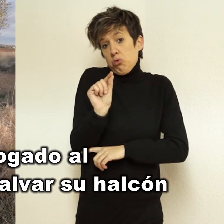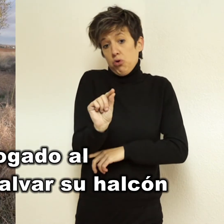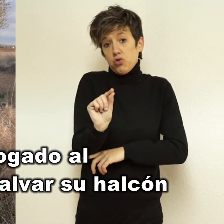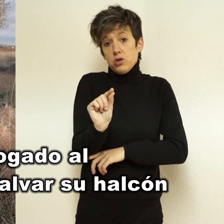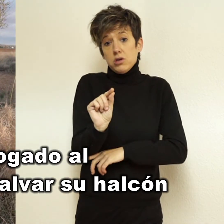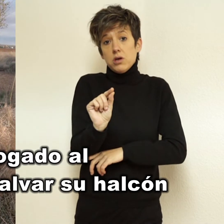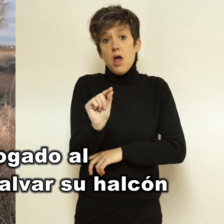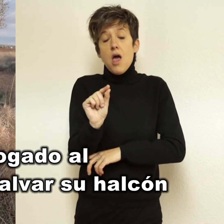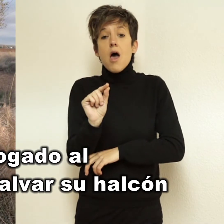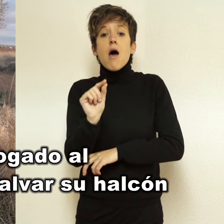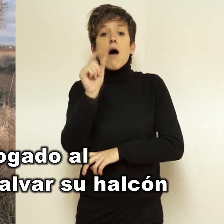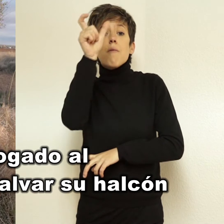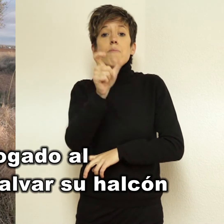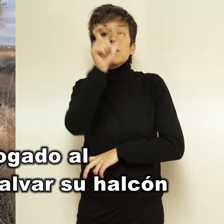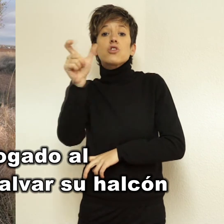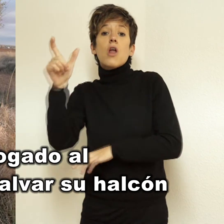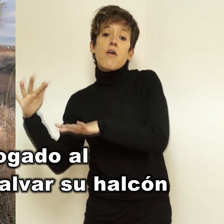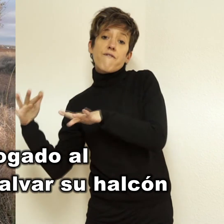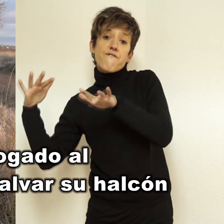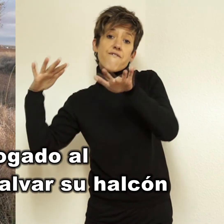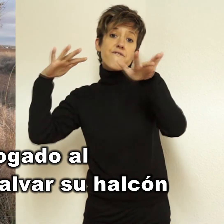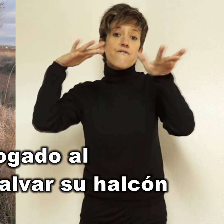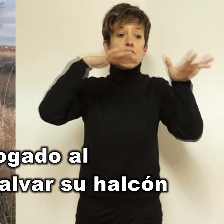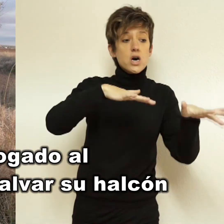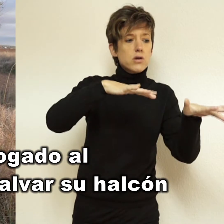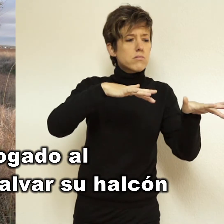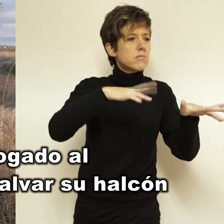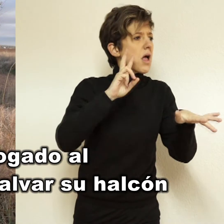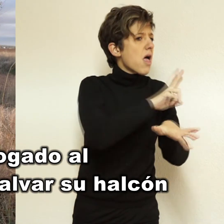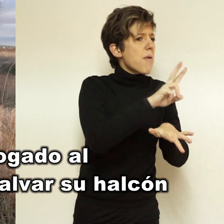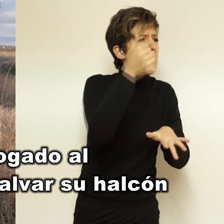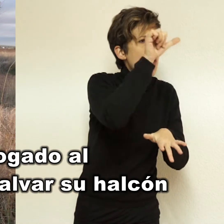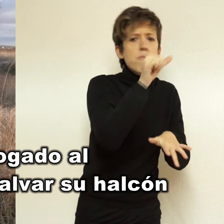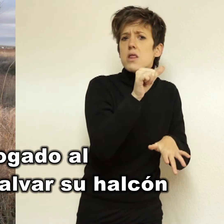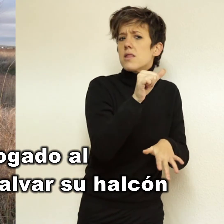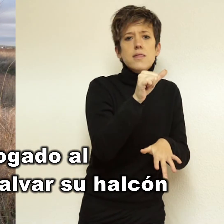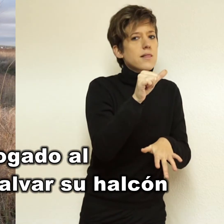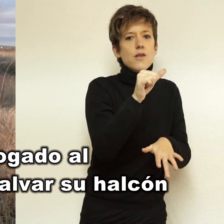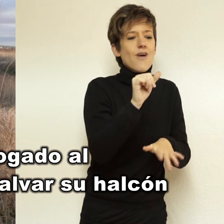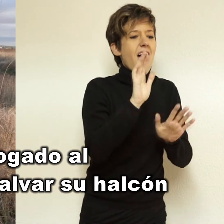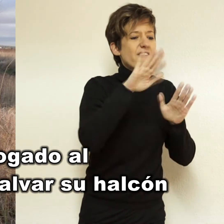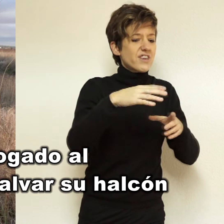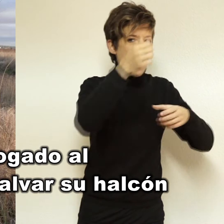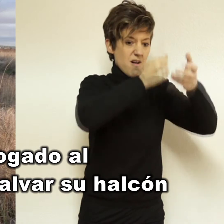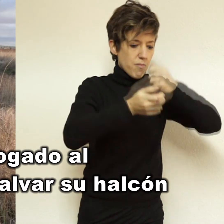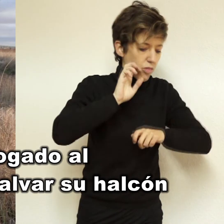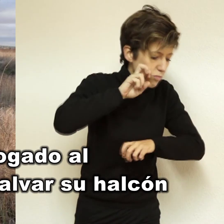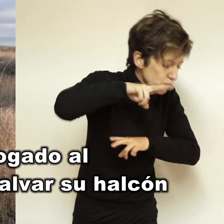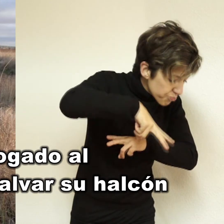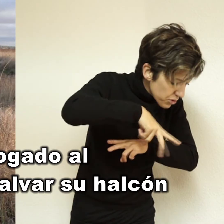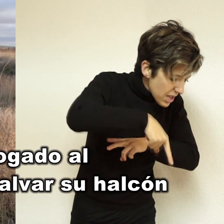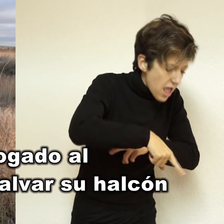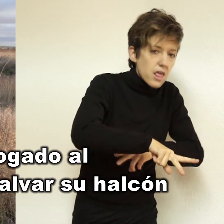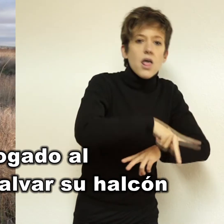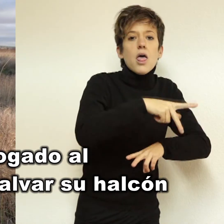Transcurridos apenas unos minutos, llegan otros vecinos los cuales habían sido llamados por la víctima. Al no encontrar a nadie en las inmediaciones,